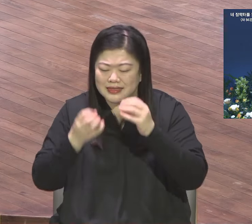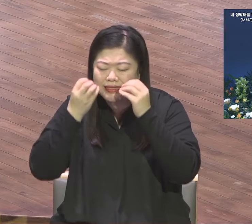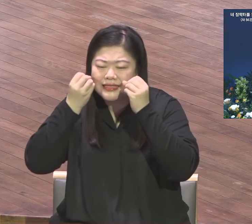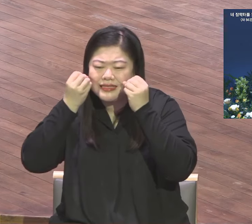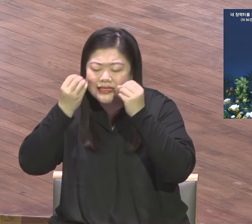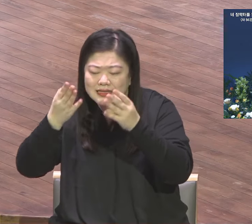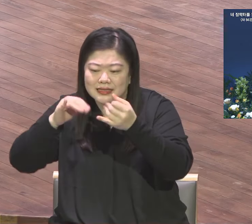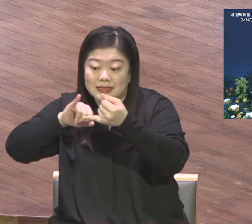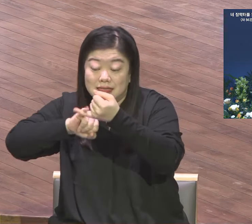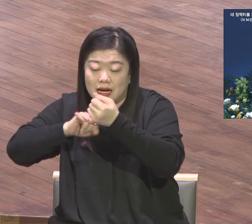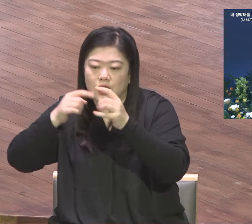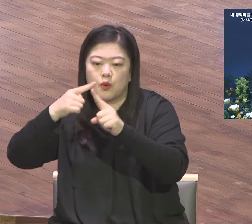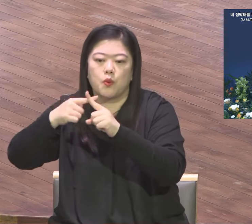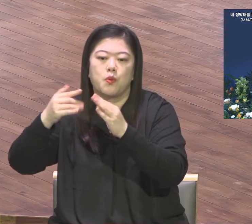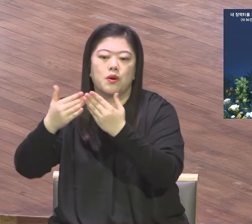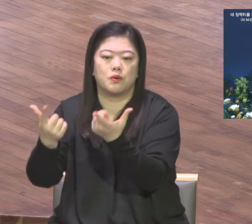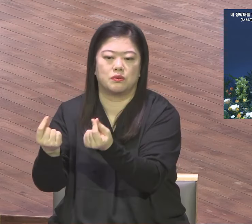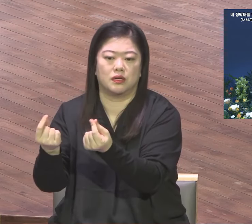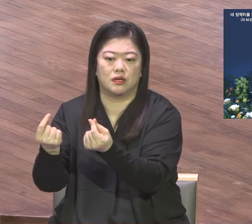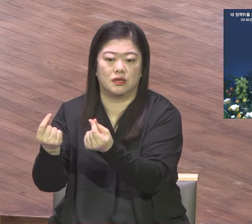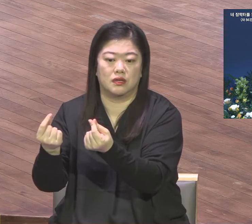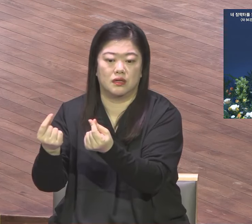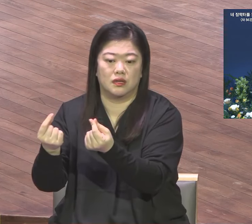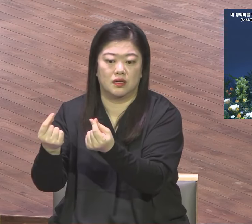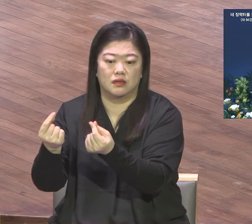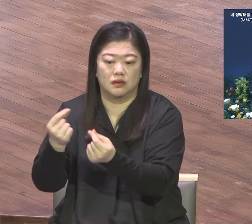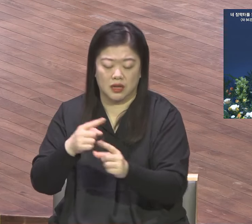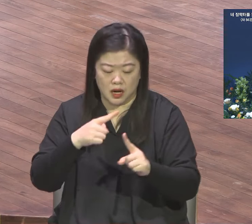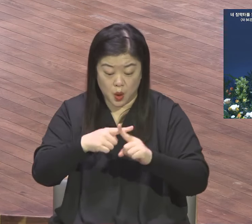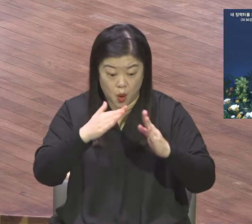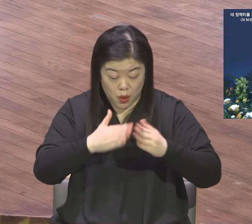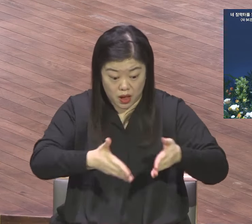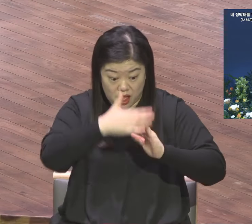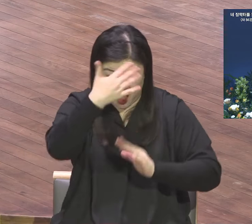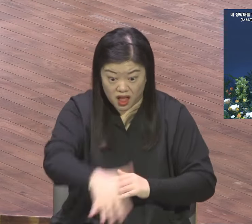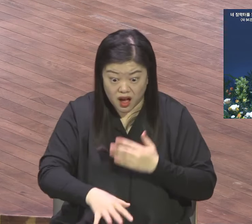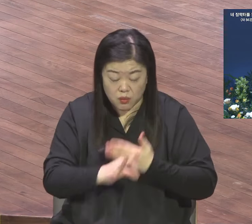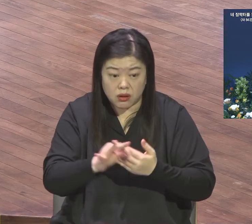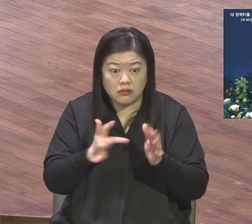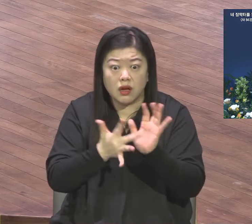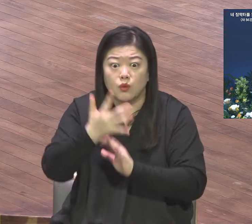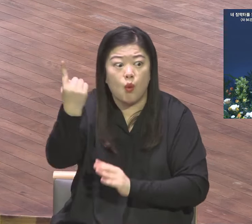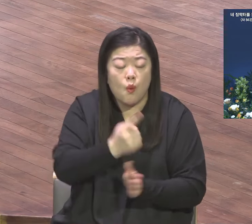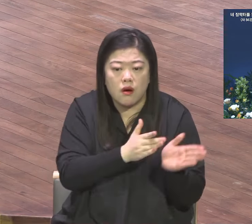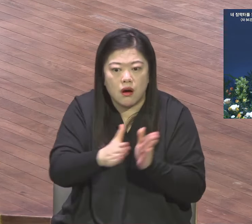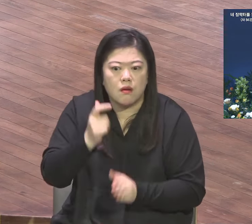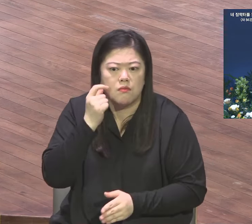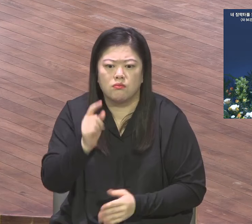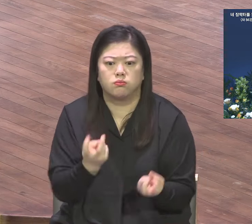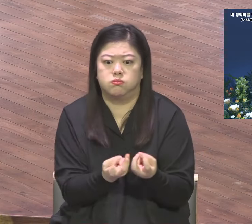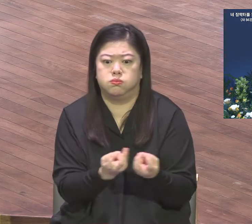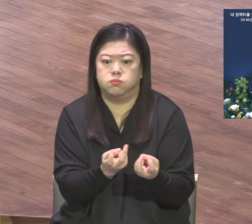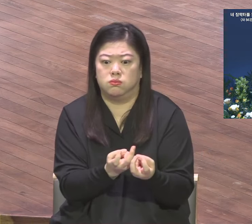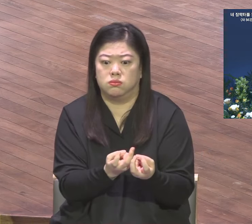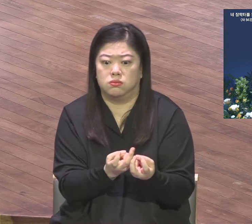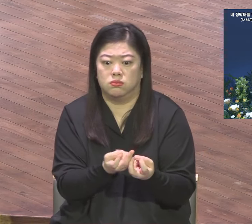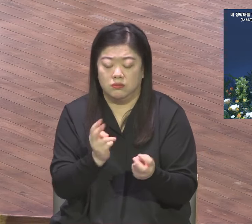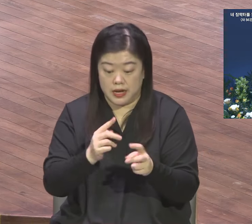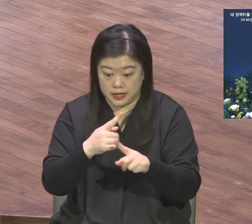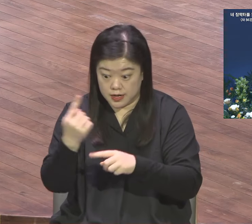예표하고 있는데 그 교회를 통해서 이루어 가실 이삼칠나라 오천용족 보금화의 은약적 성취를 강조하는 것입니다.